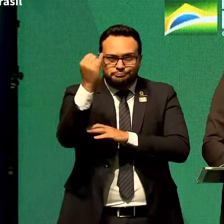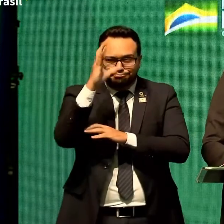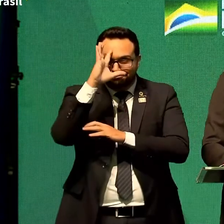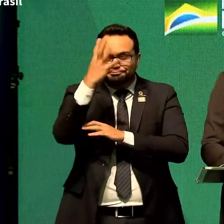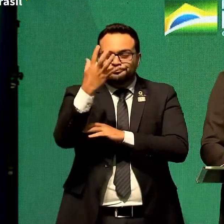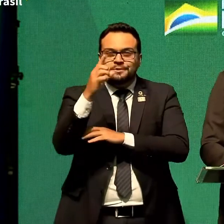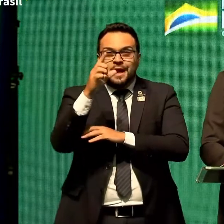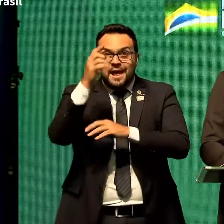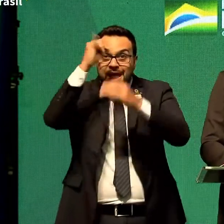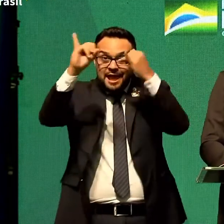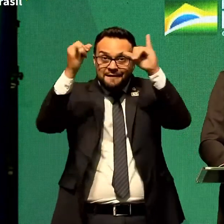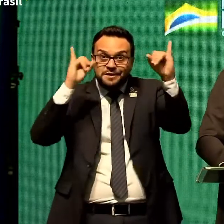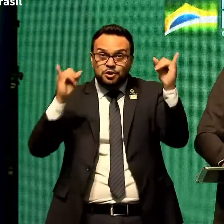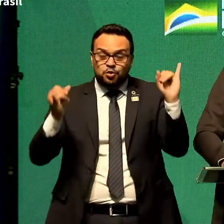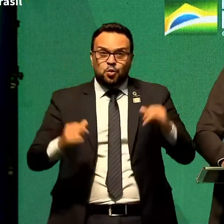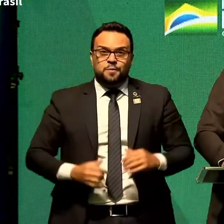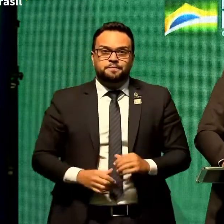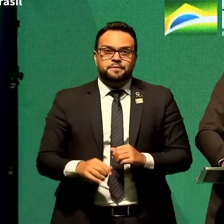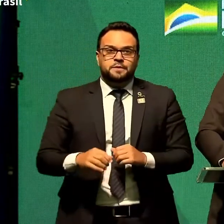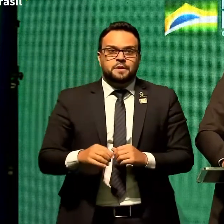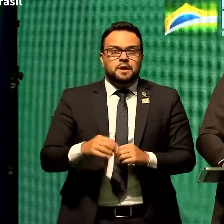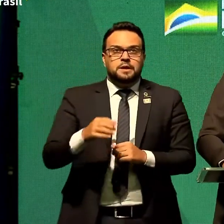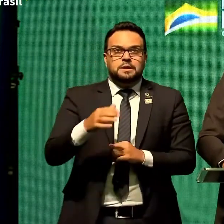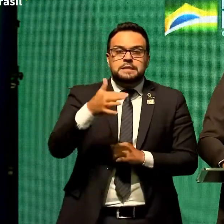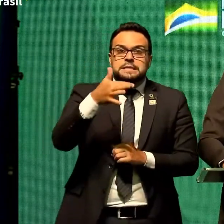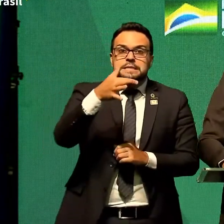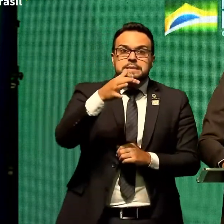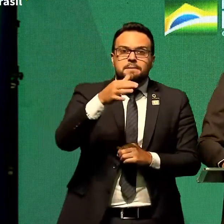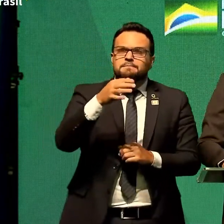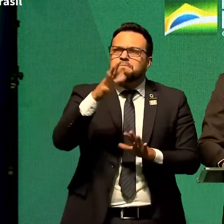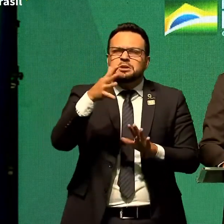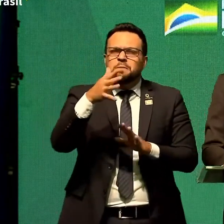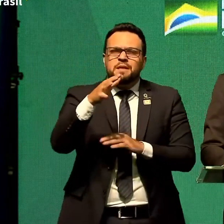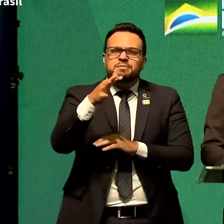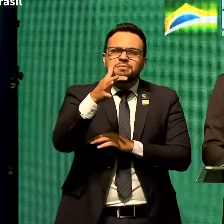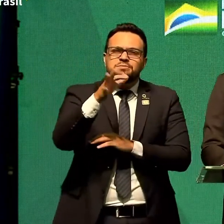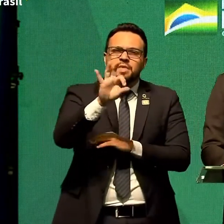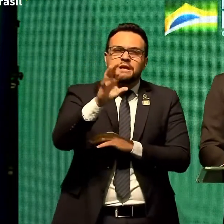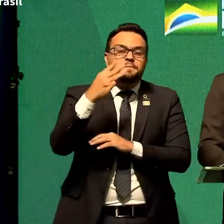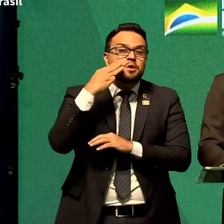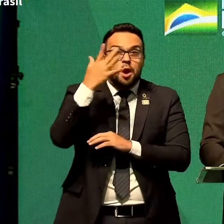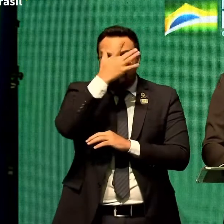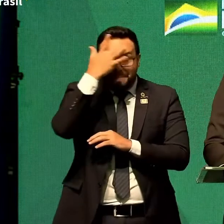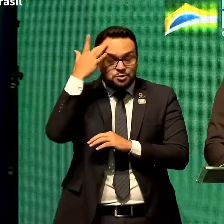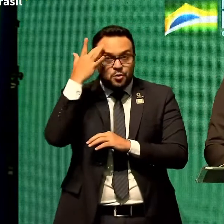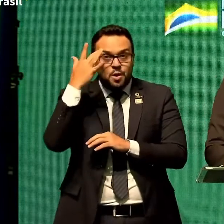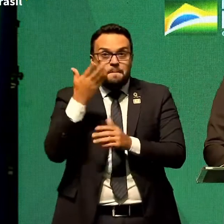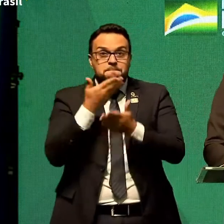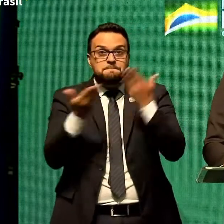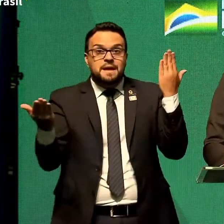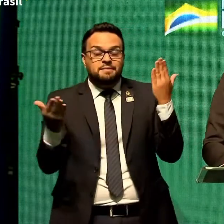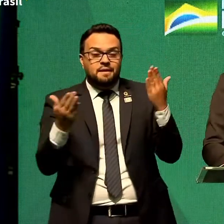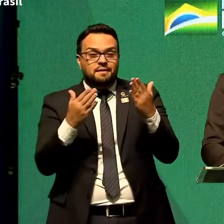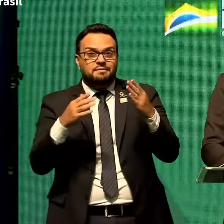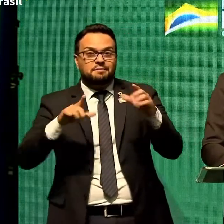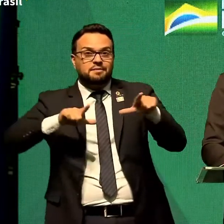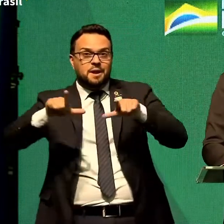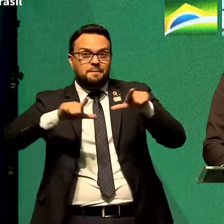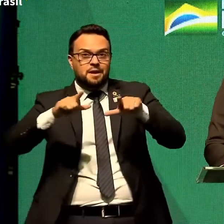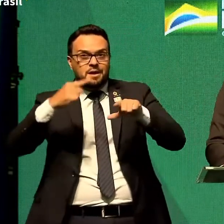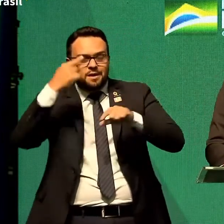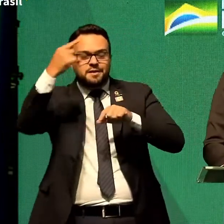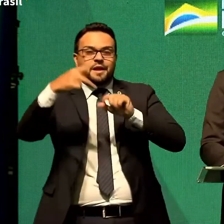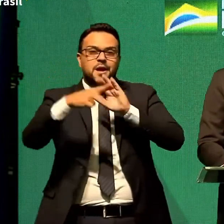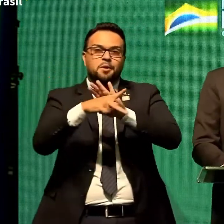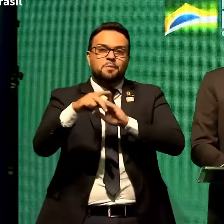que evitou que um pouco mais de 10 milhões de pessoas perdessem o emprego a ideia não veio de mim veio de um senador